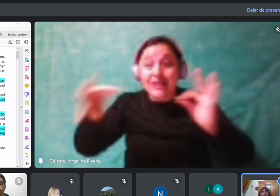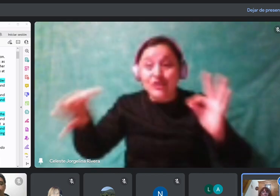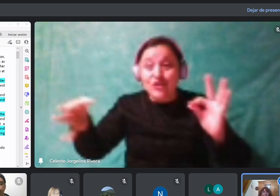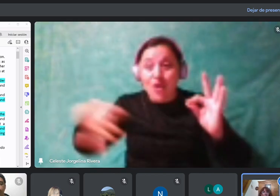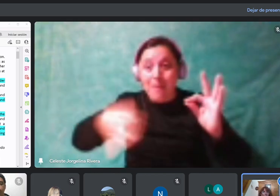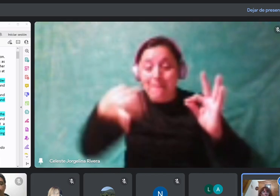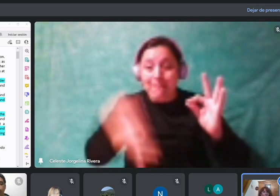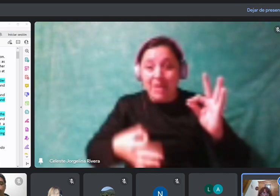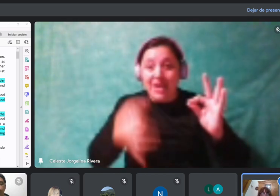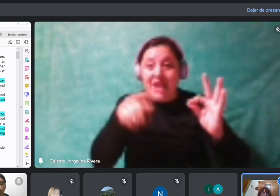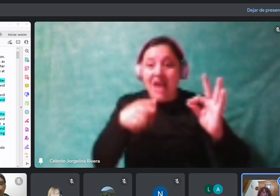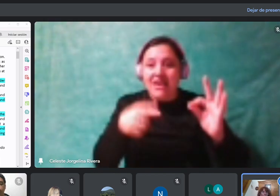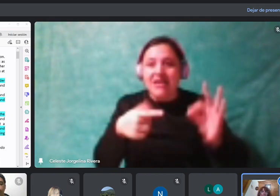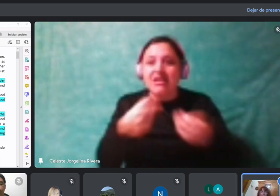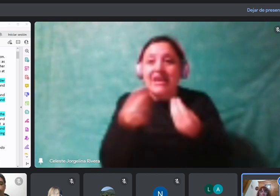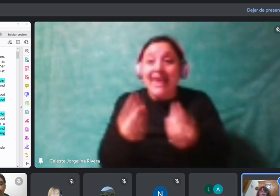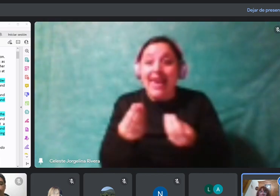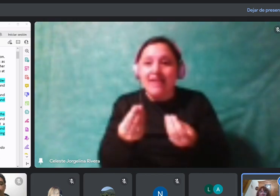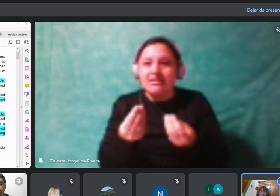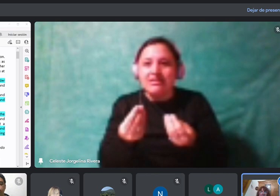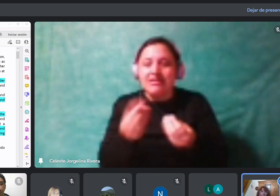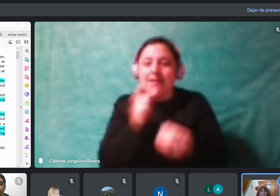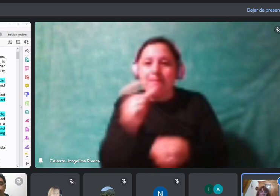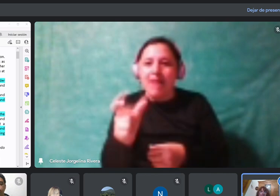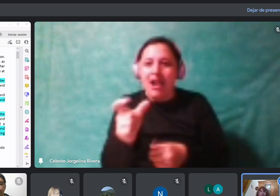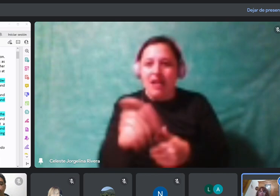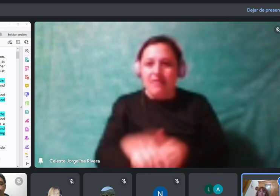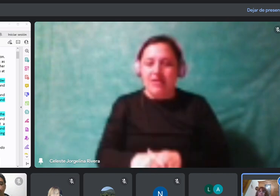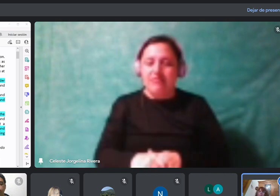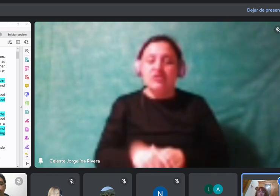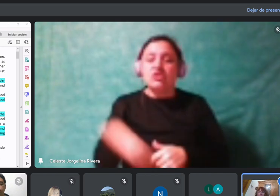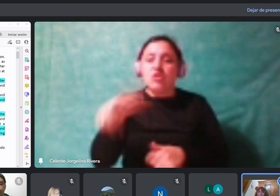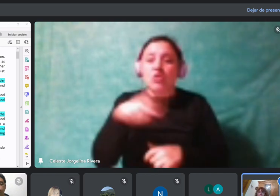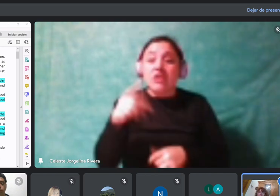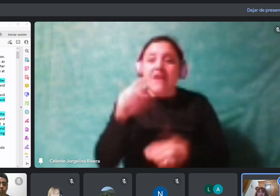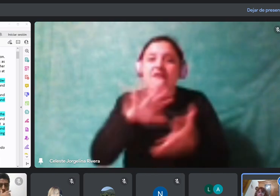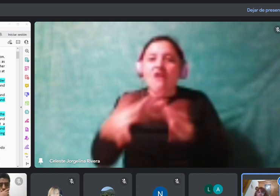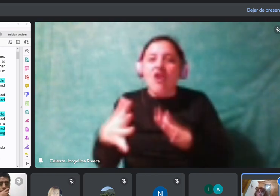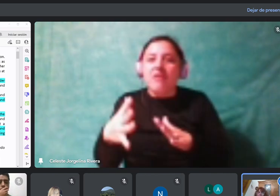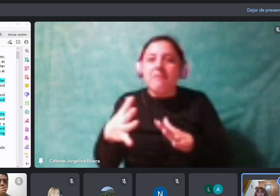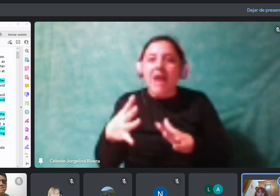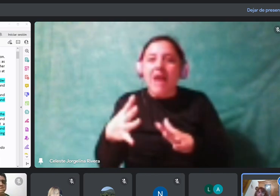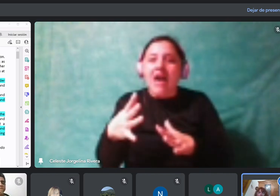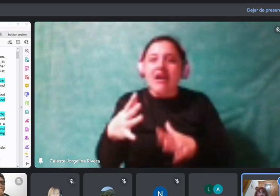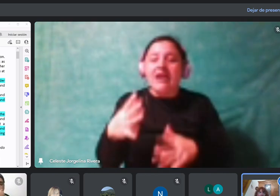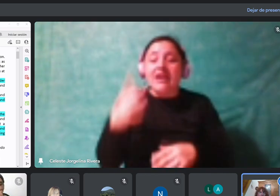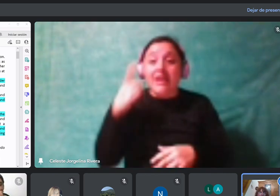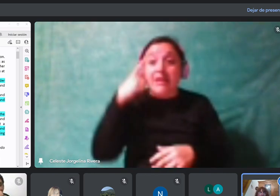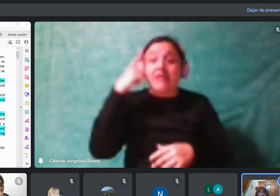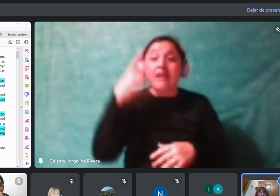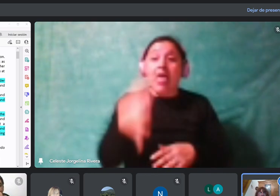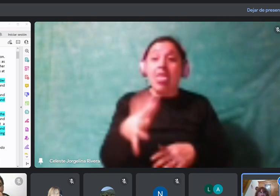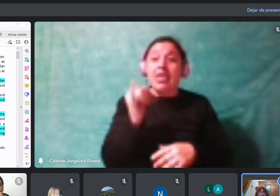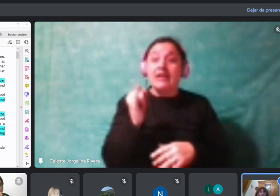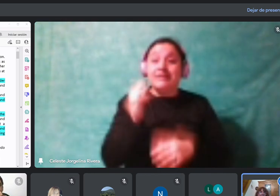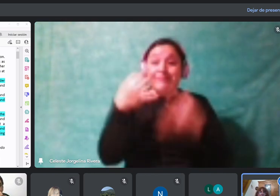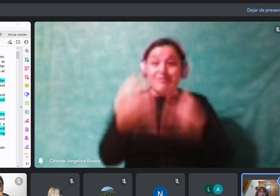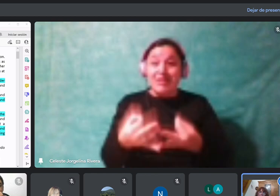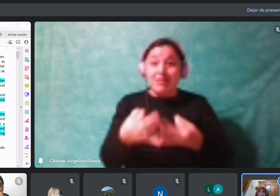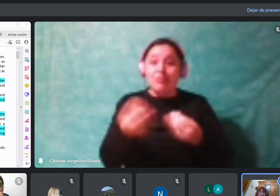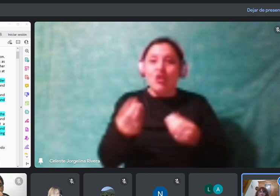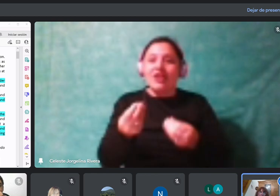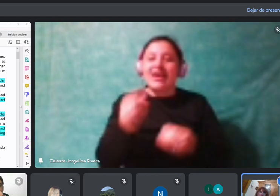tenemos una pista muy importante a tener en cuenta, porque comienza el bloque con un determinante, el